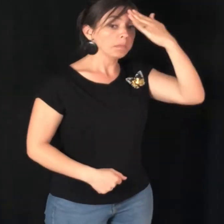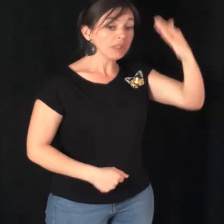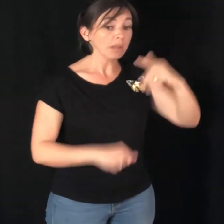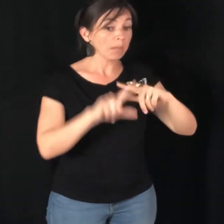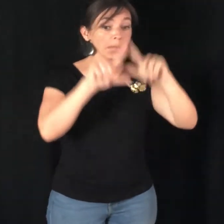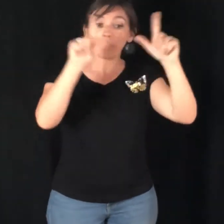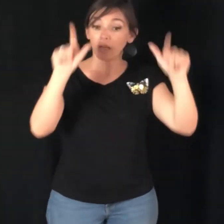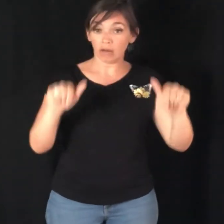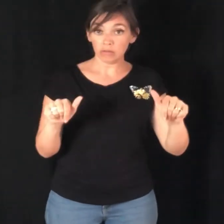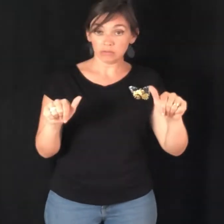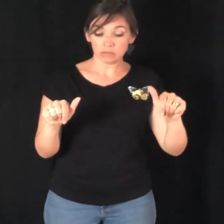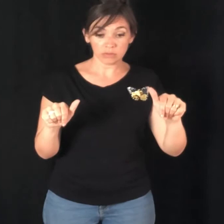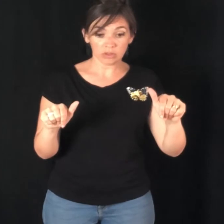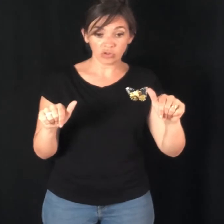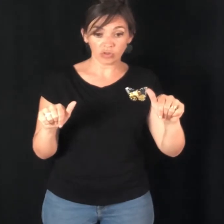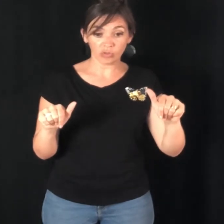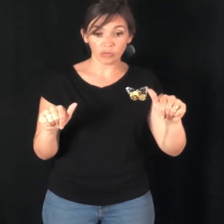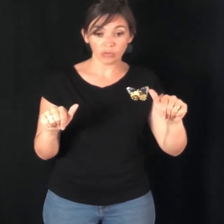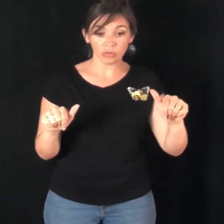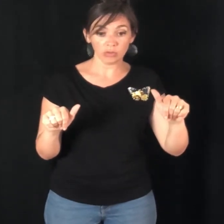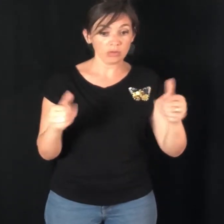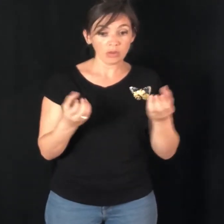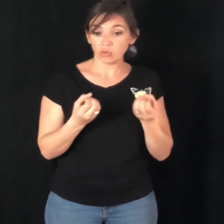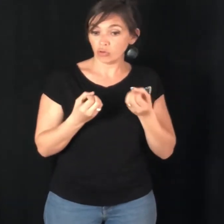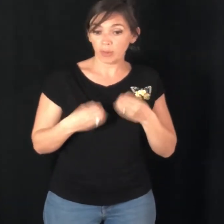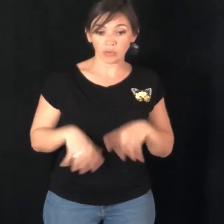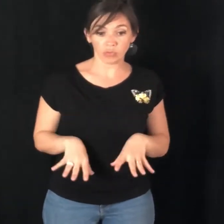Puis. Pas là. On l déjà vu. Je suis perdue.